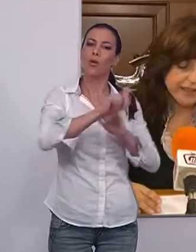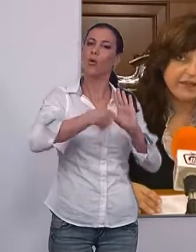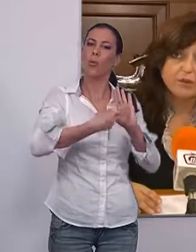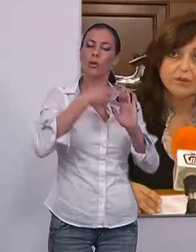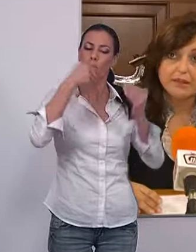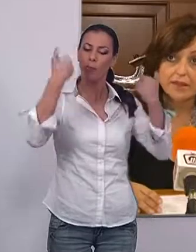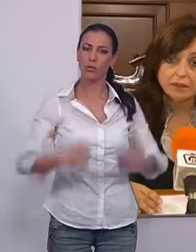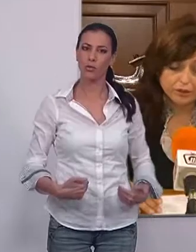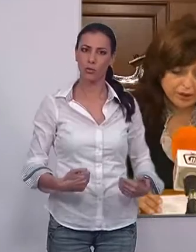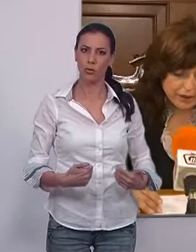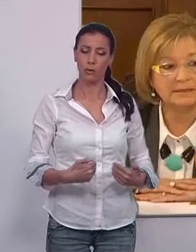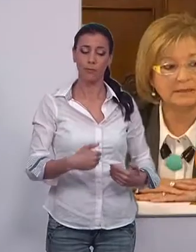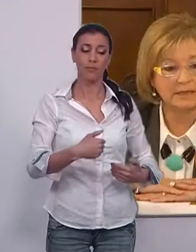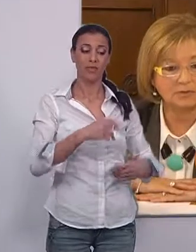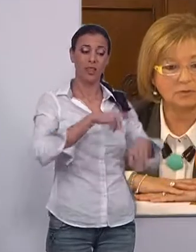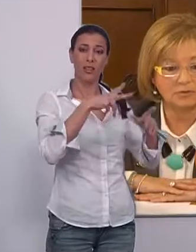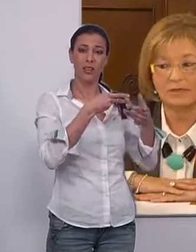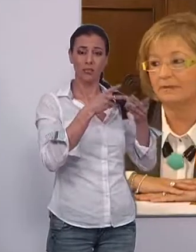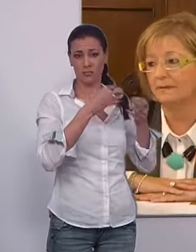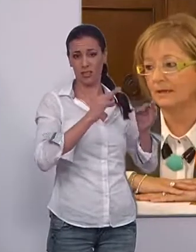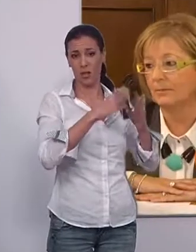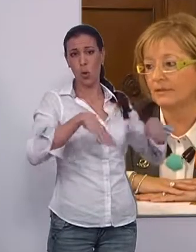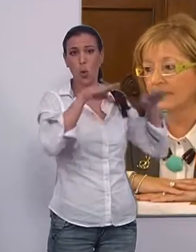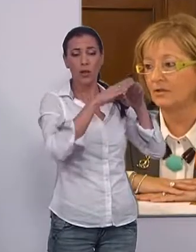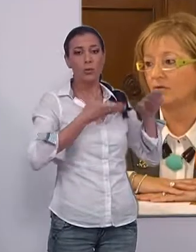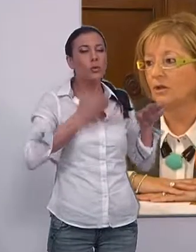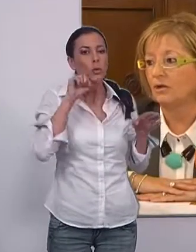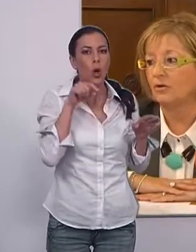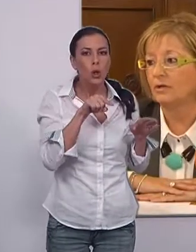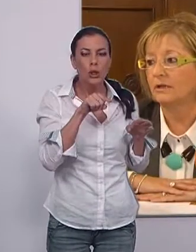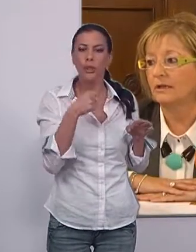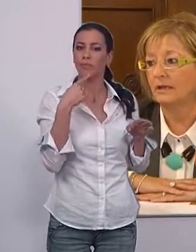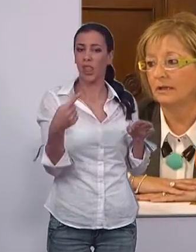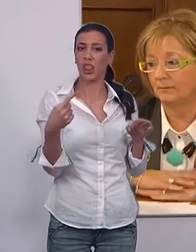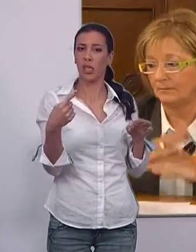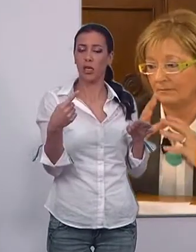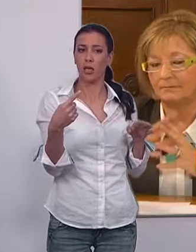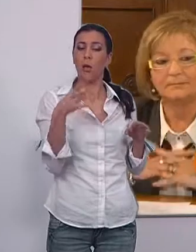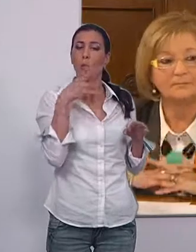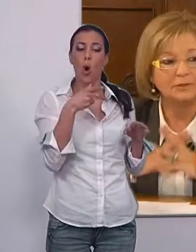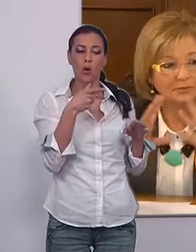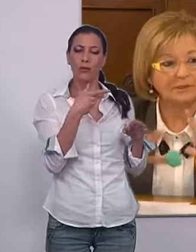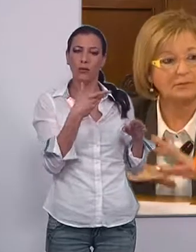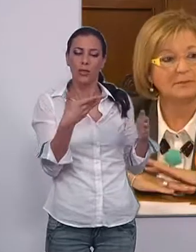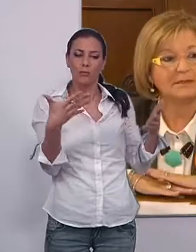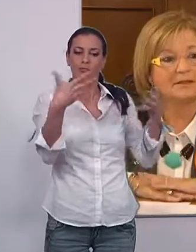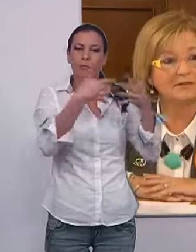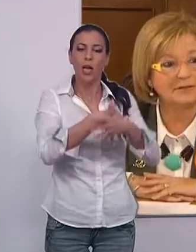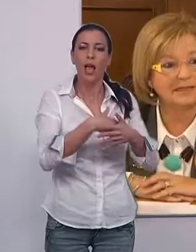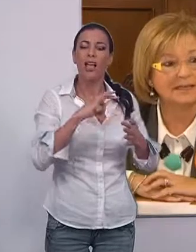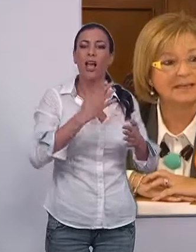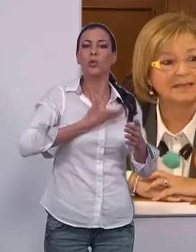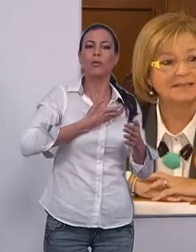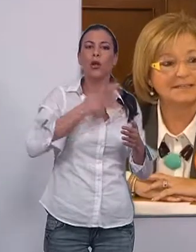desarrollo integral de la persona. La Edil de Igualdad del Ayuntamiento de Motril ha indicado que, tras la adhesión del